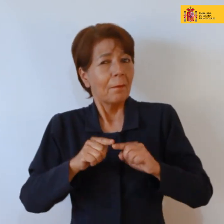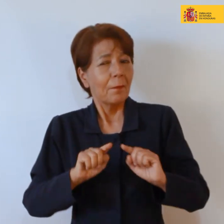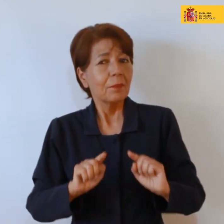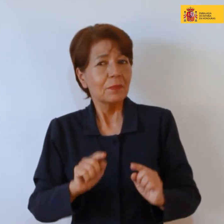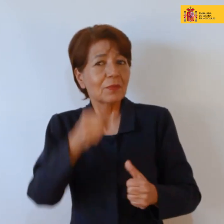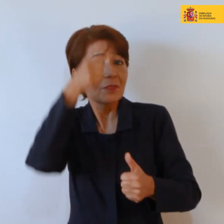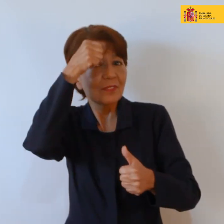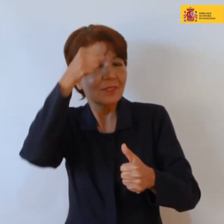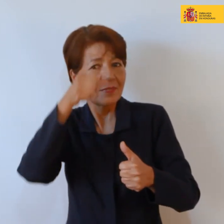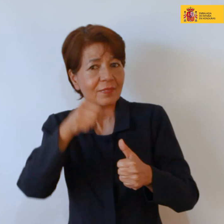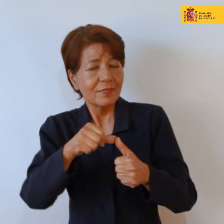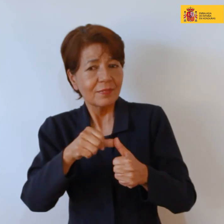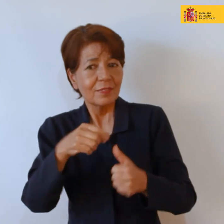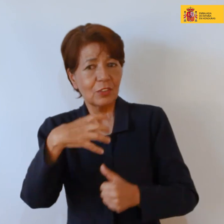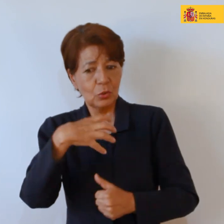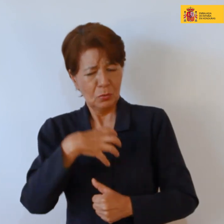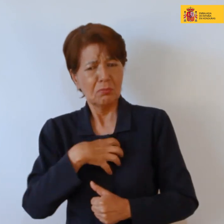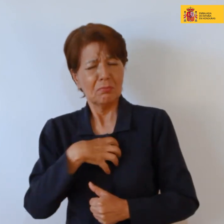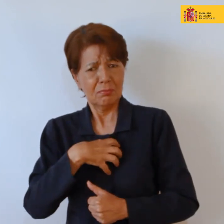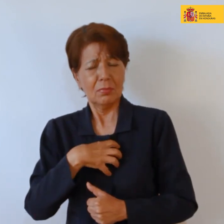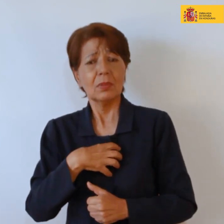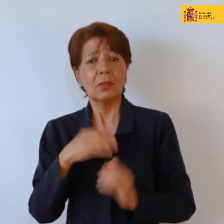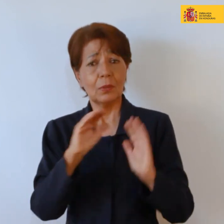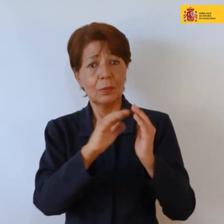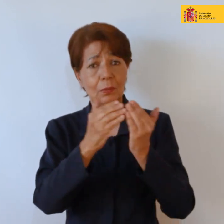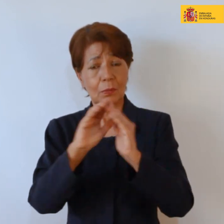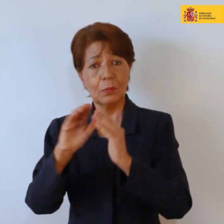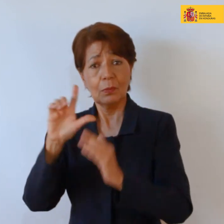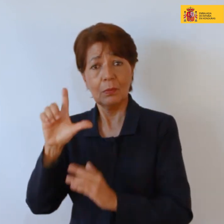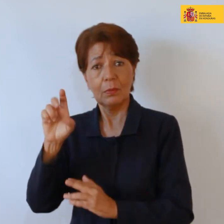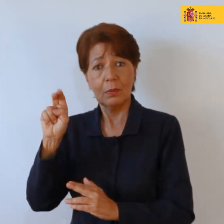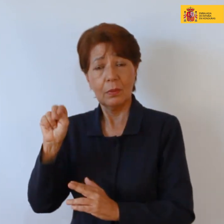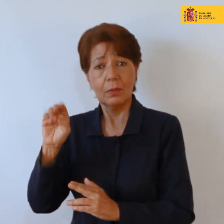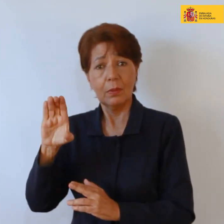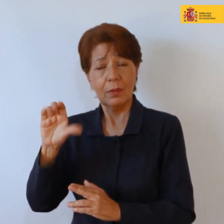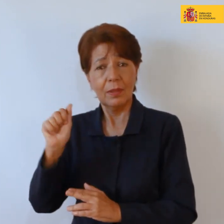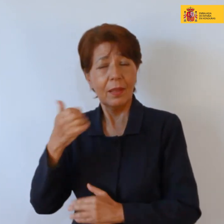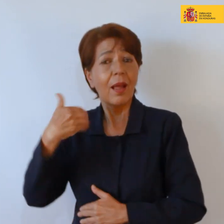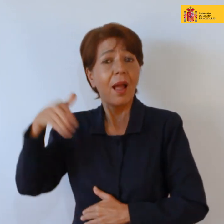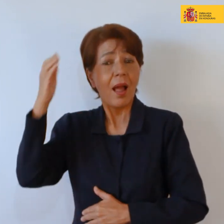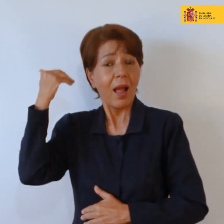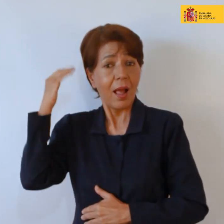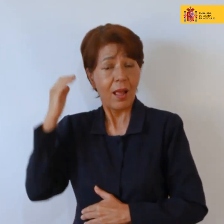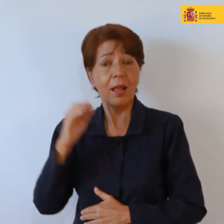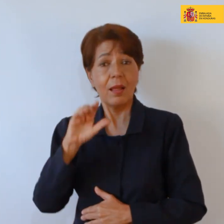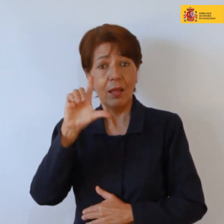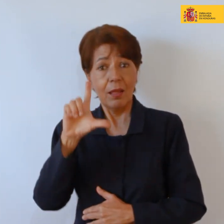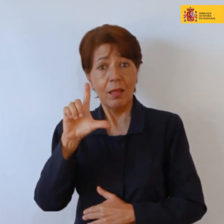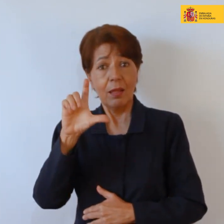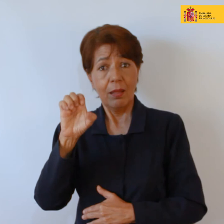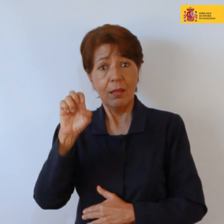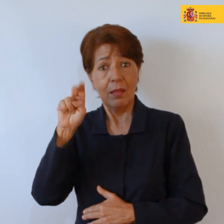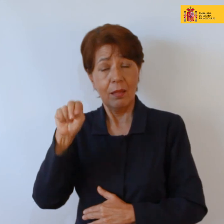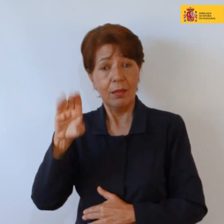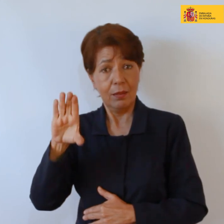es propio de la comunidad Lenca y como en esos momentos la comunidad Lenca